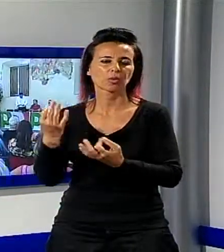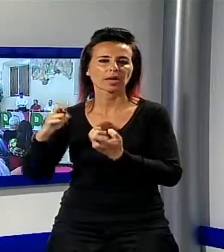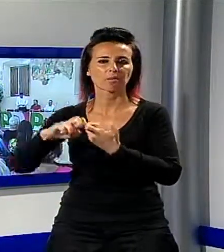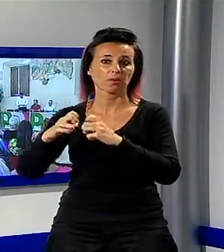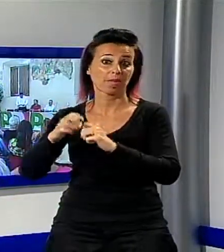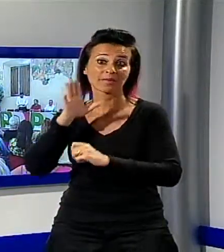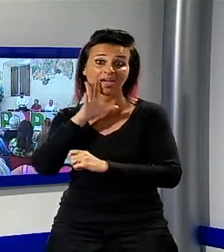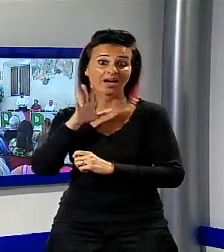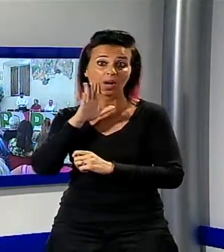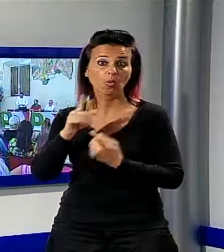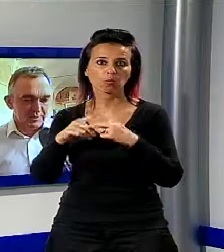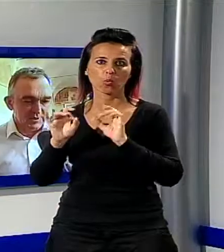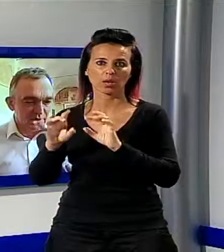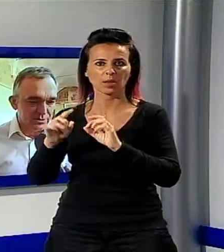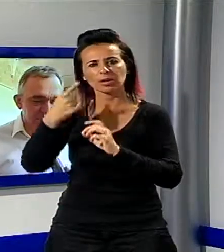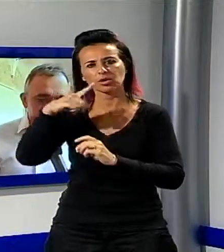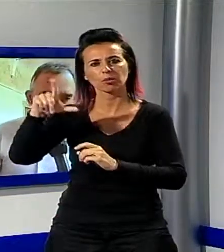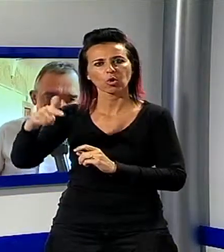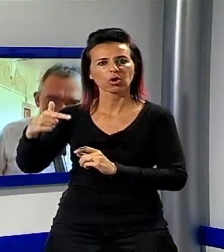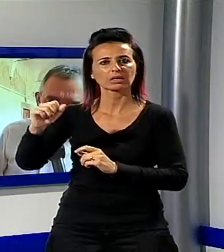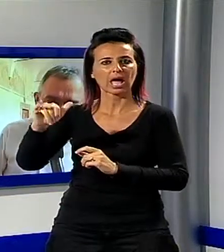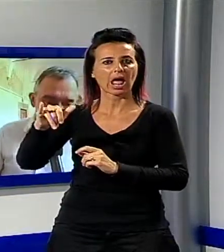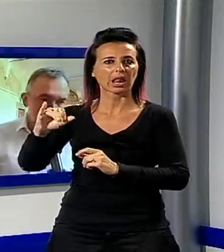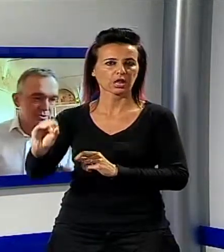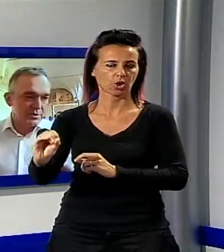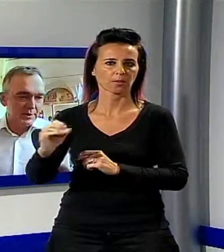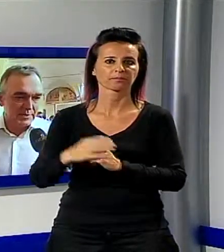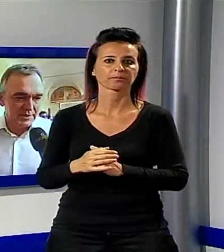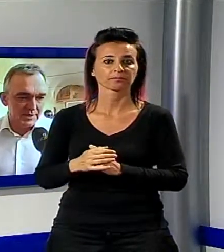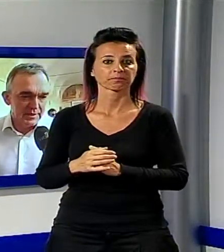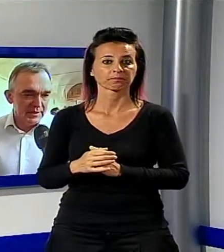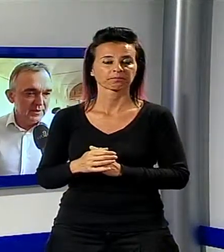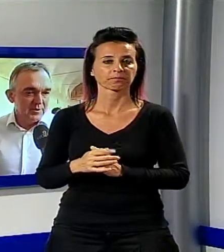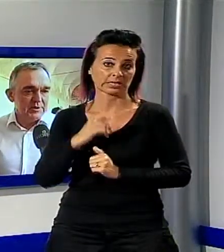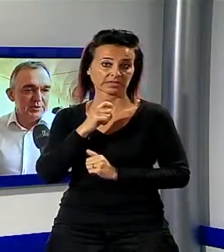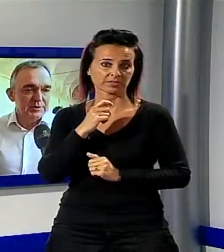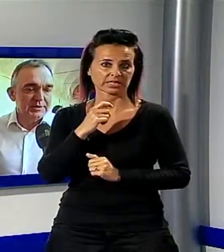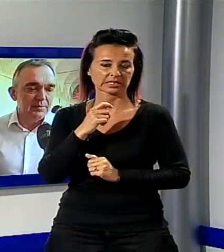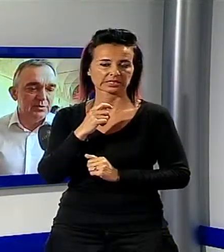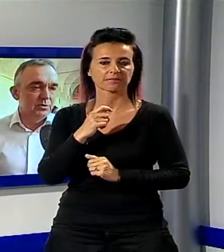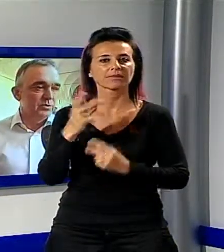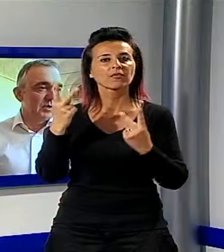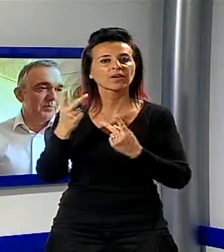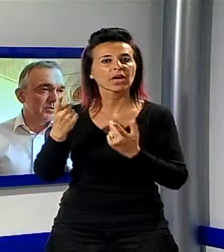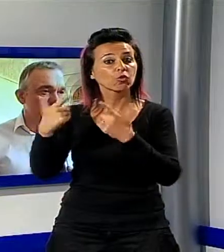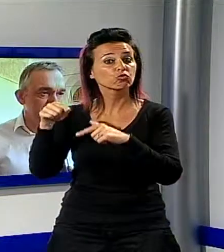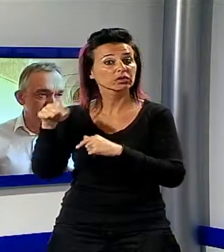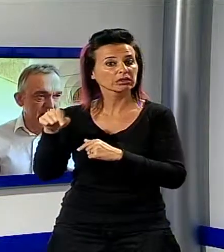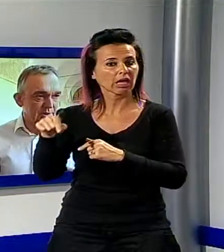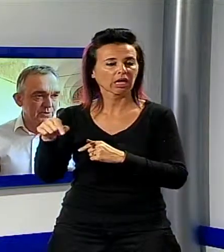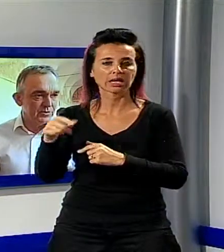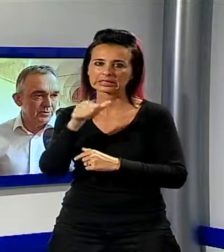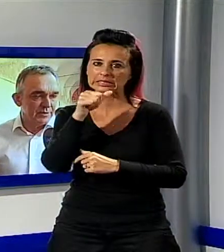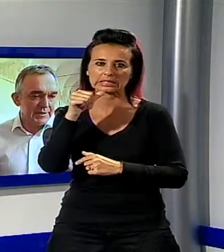e del Taglio. Noi senza altro recupereremo, vogliamo vincere perché questa città ha bisogno di un rapporto